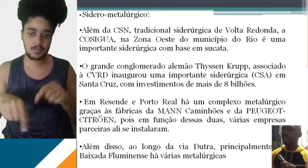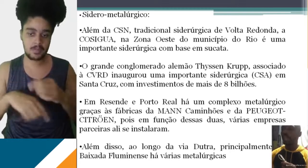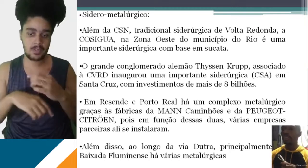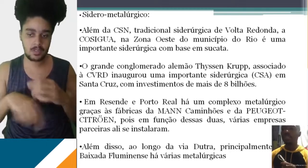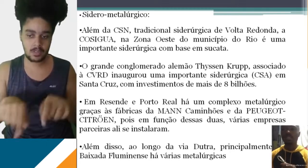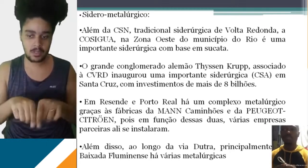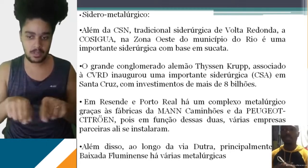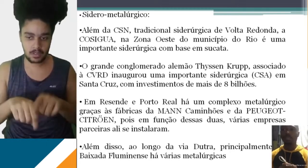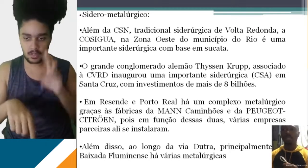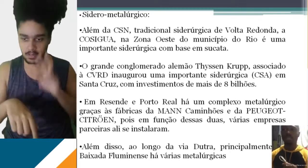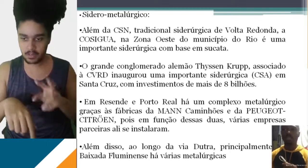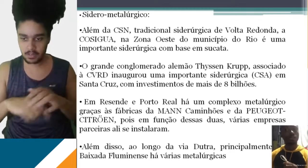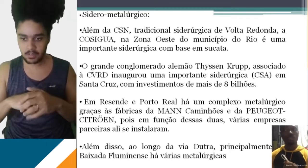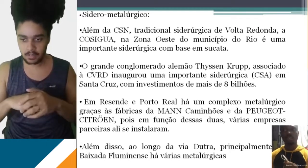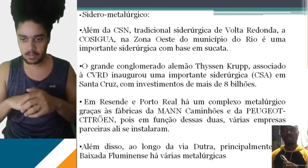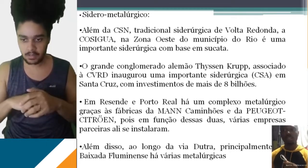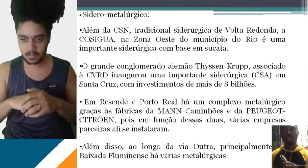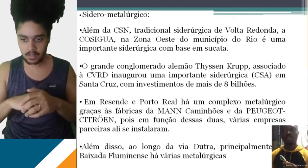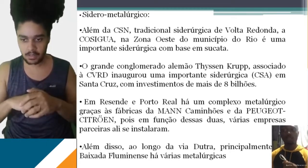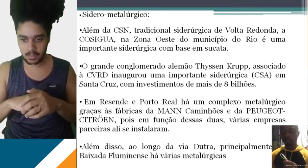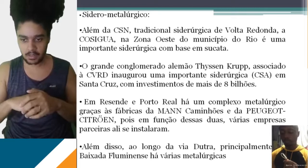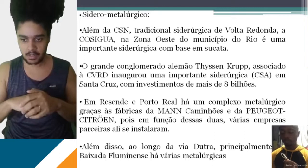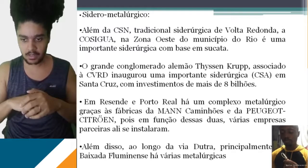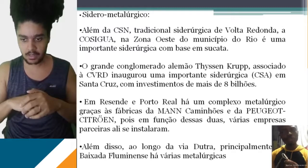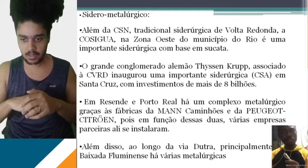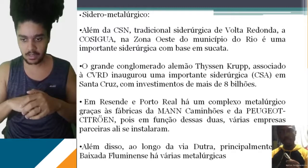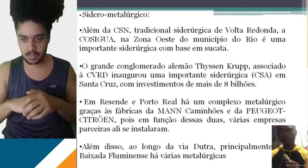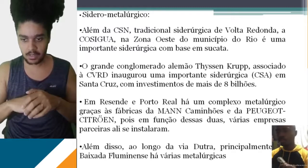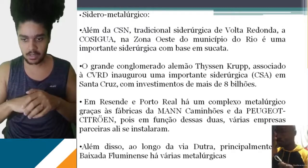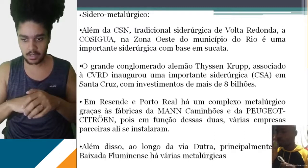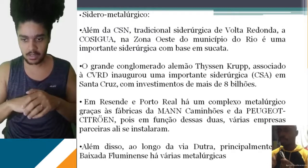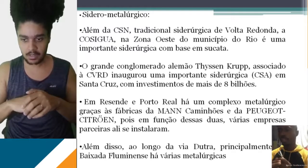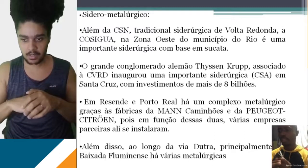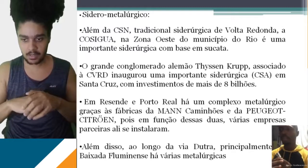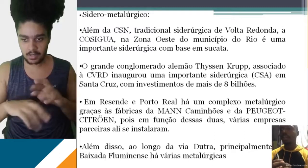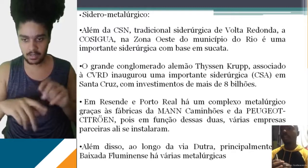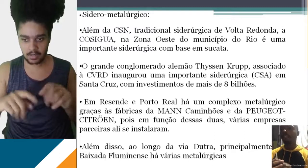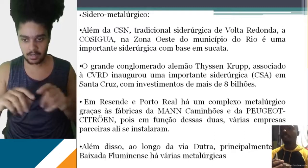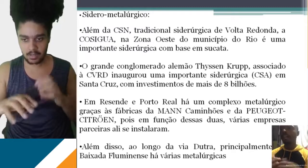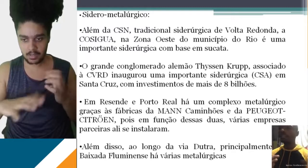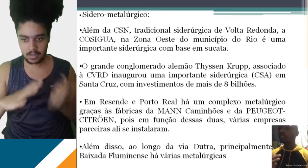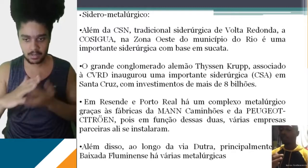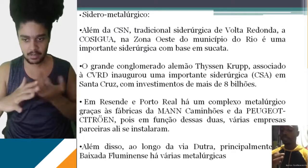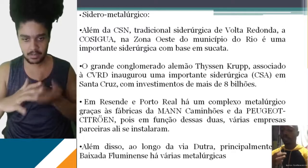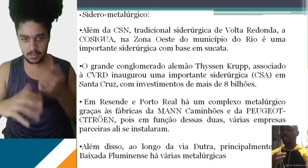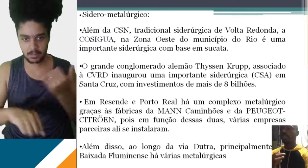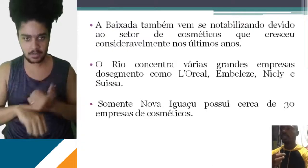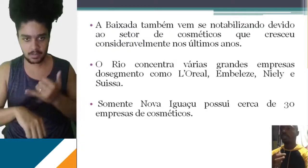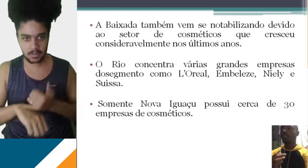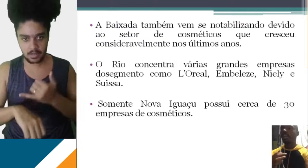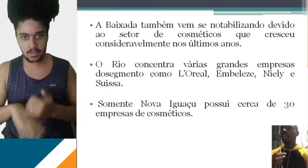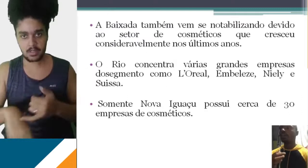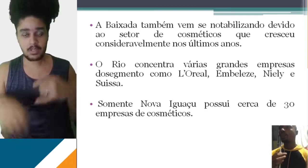enfim, é isso. E além disso, a gente tem as naveiradas da Via Dutras, aqui mesmo, né? Próximo a Nova Iguaçu, até várias outras empresas de